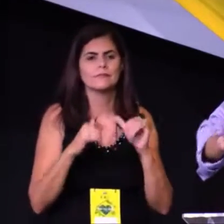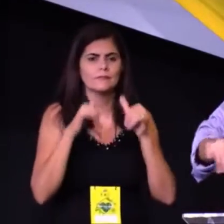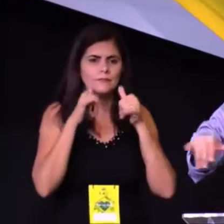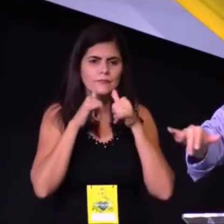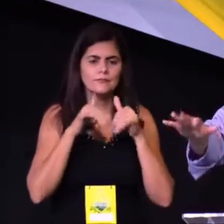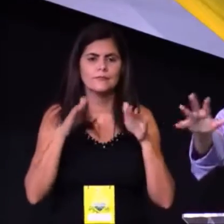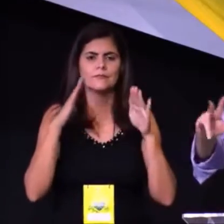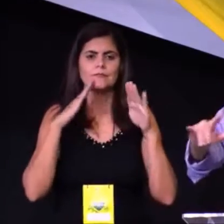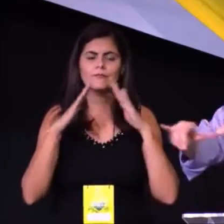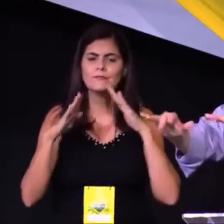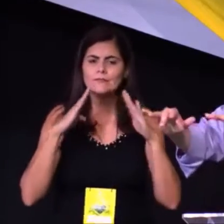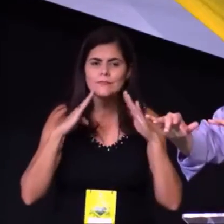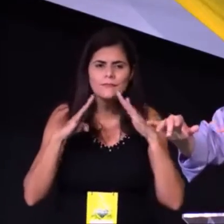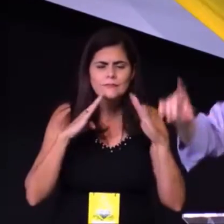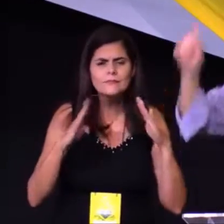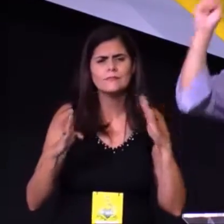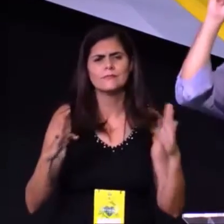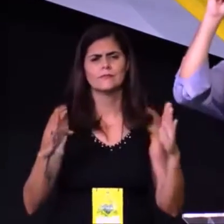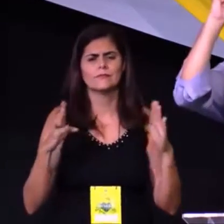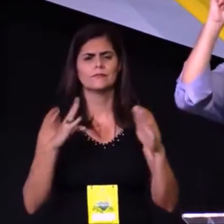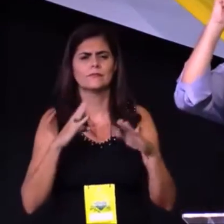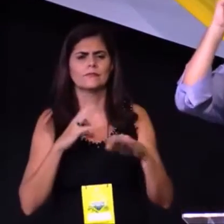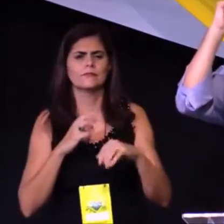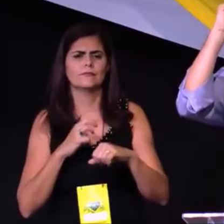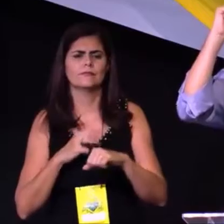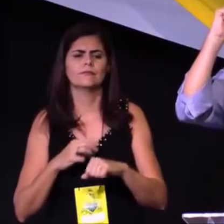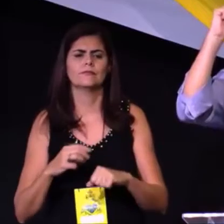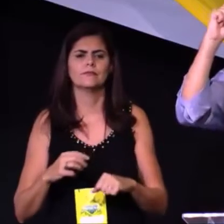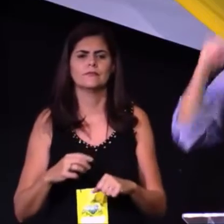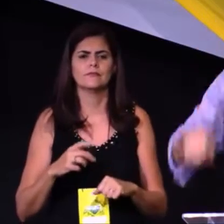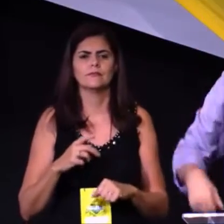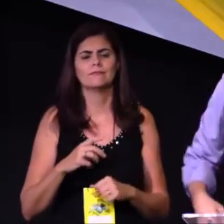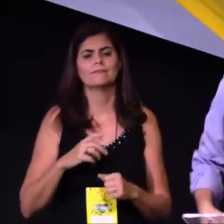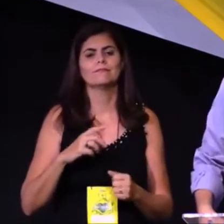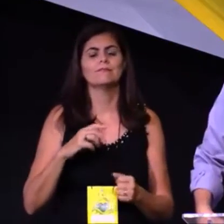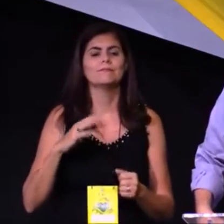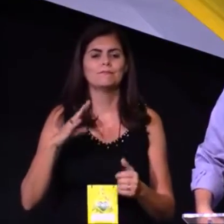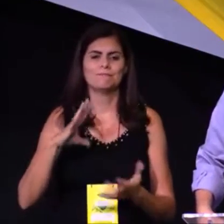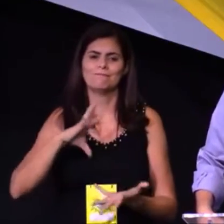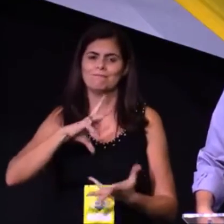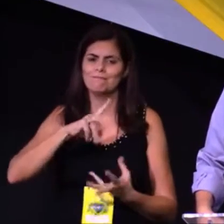ruído na psicosfera do nosso país.